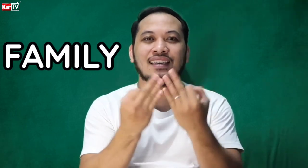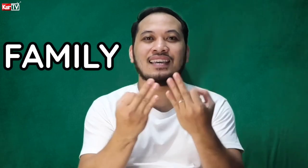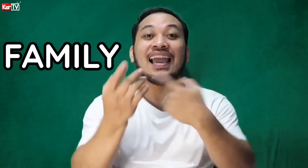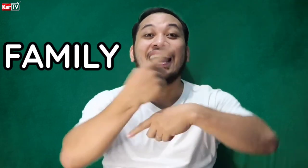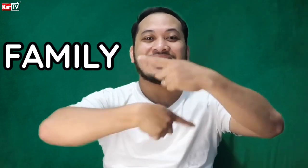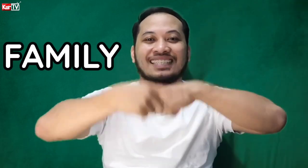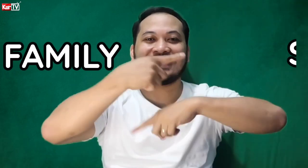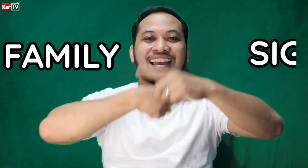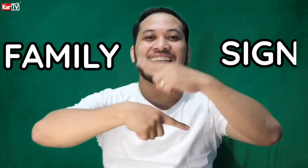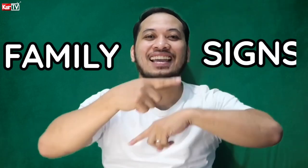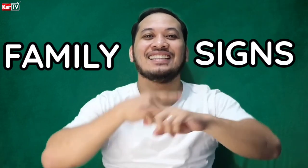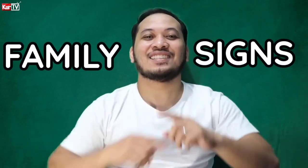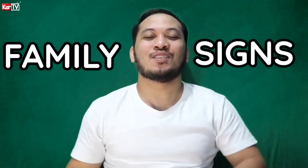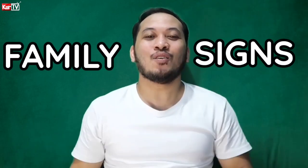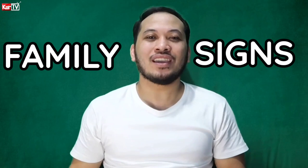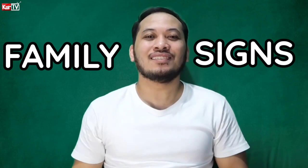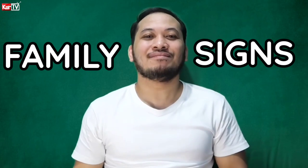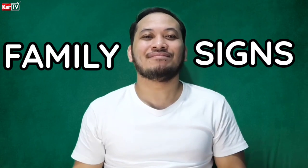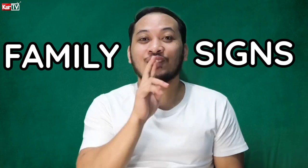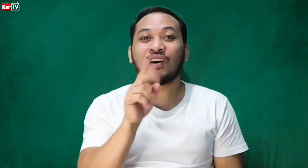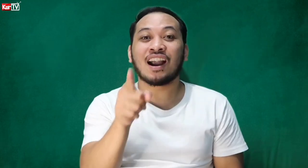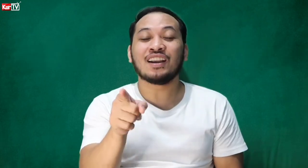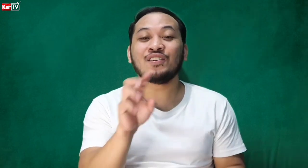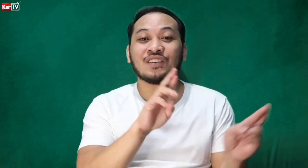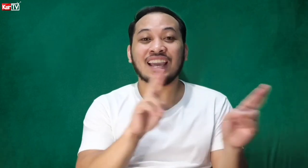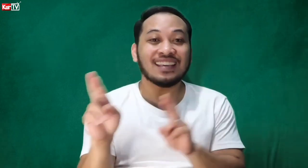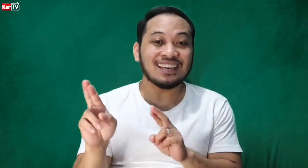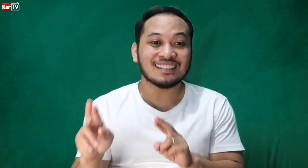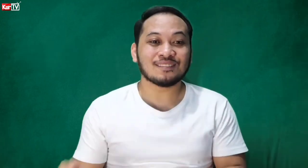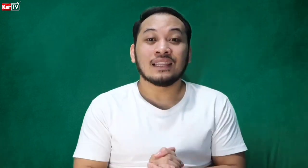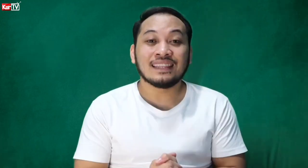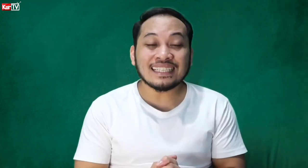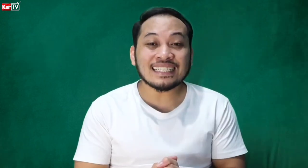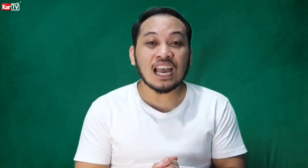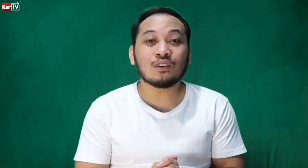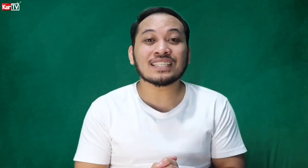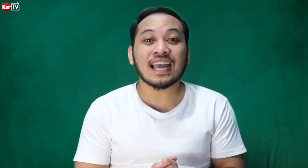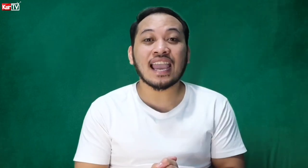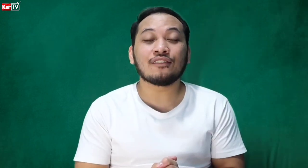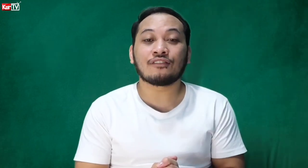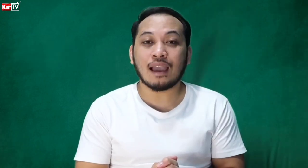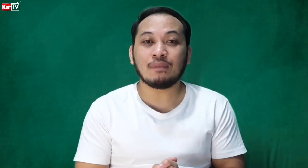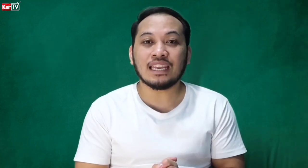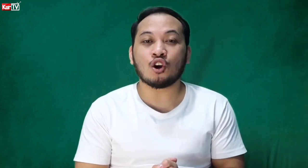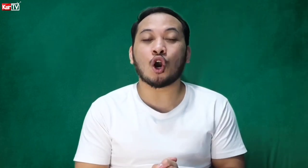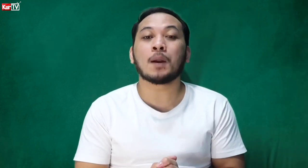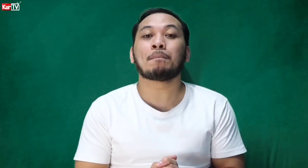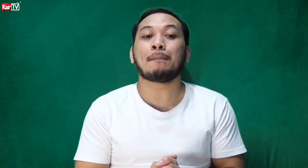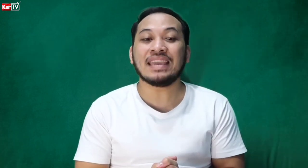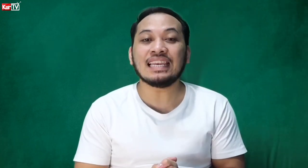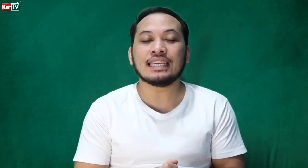Family signs. Okay? So, are you ready? This is how we sign family or familia.